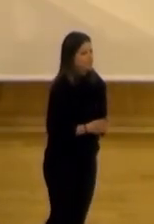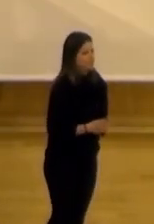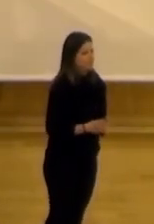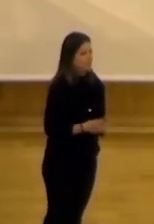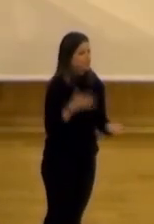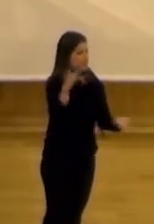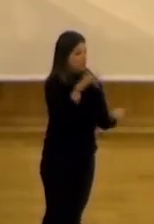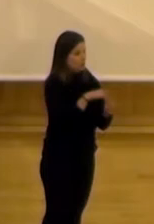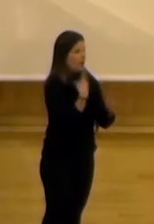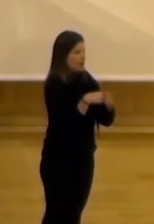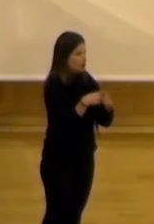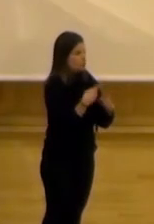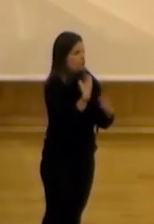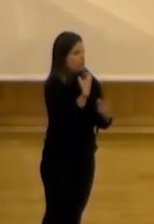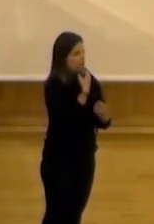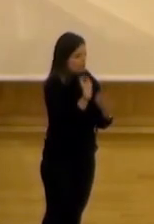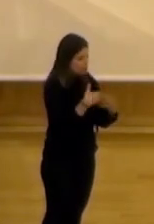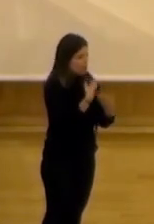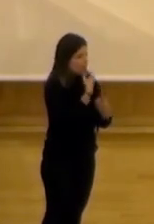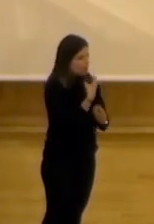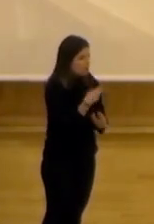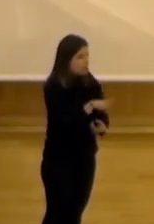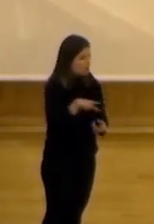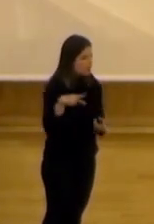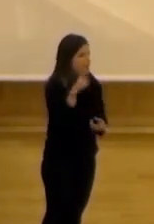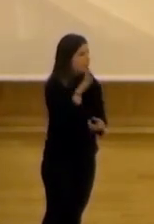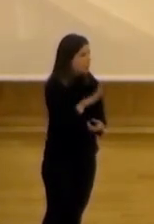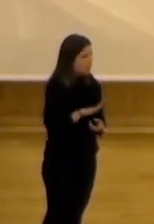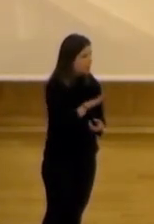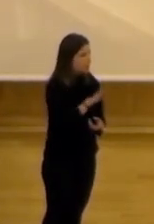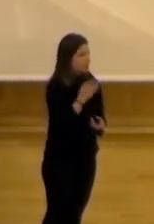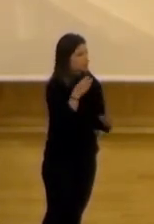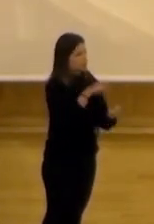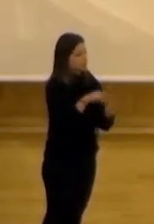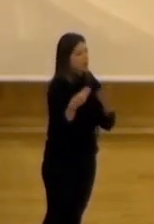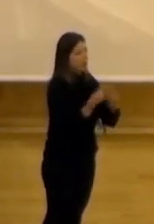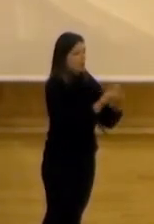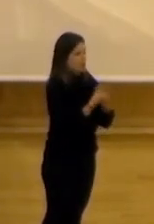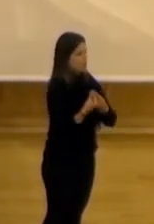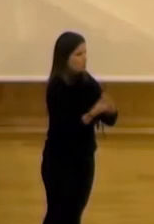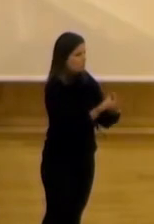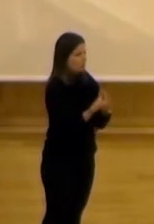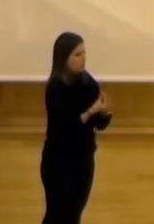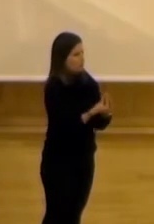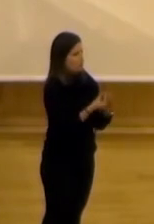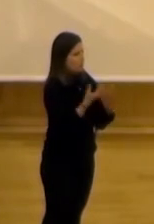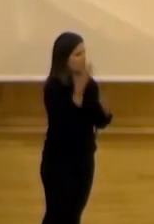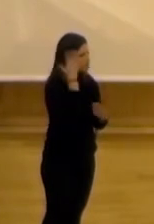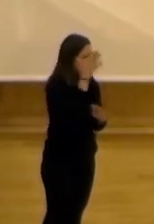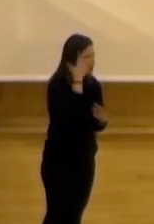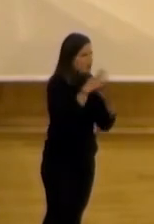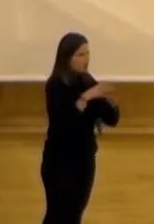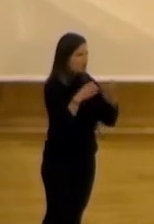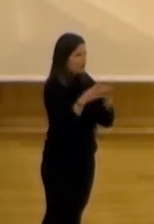Cuando las cosas funcionaban y en general funcionaban como parece bastante obvio cuando se juntaba el entusiasta y el